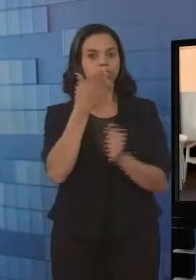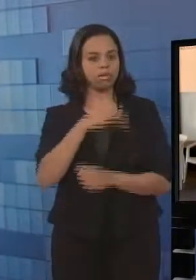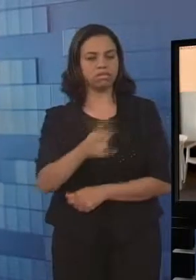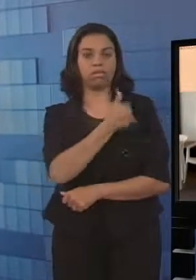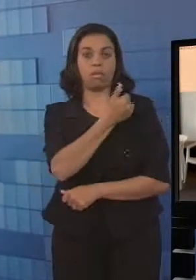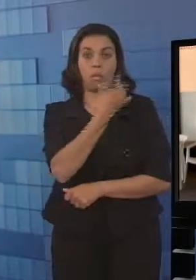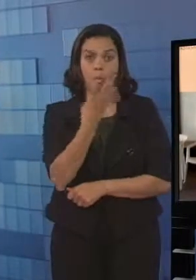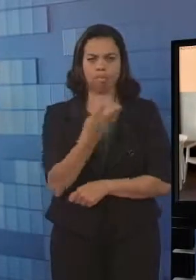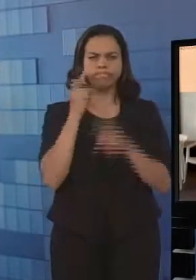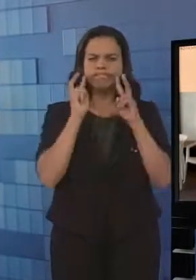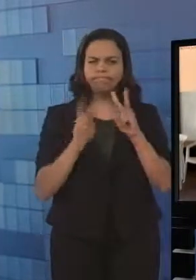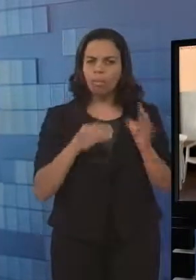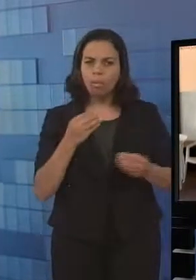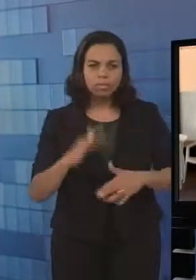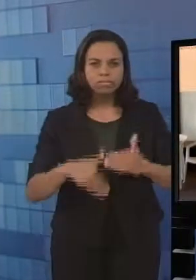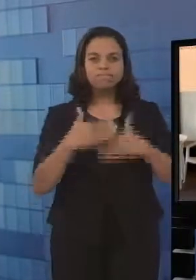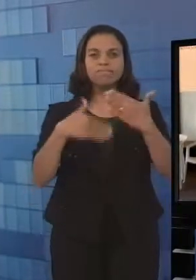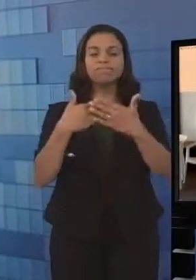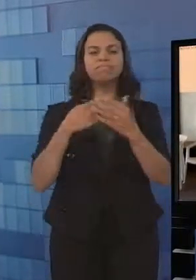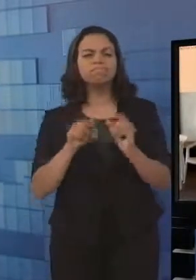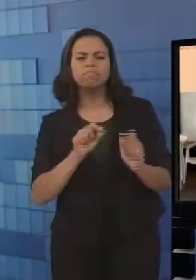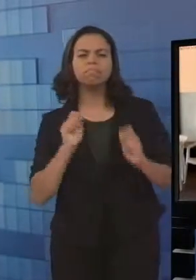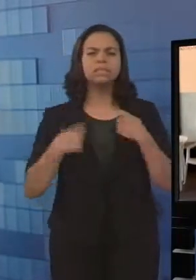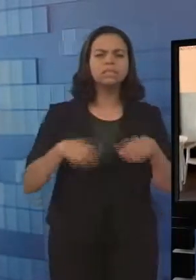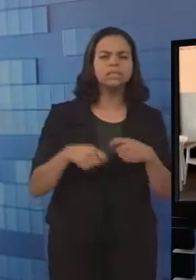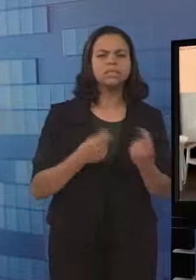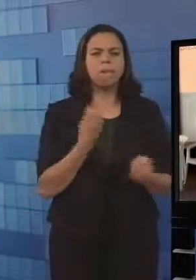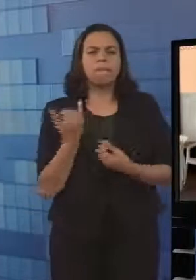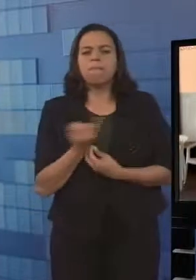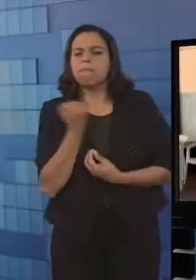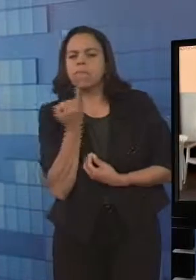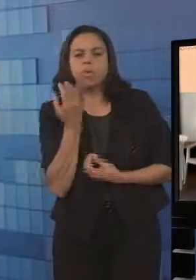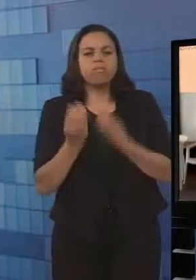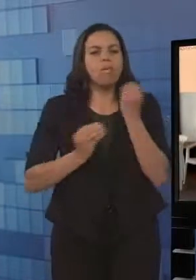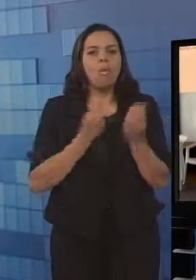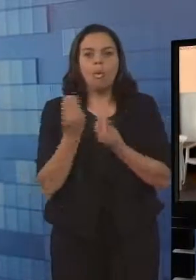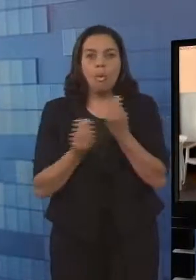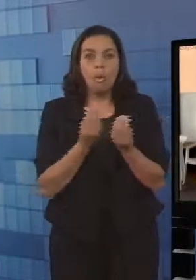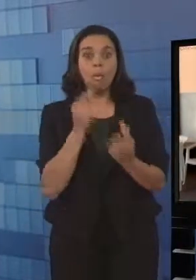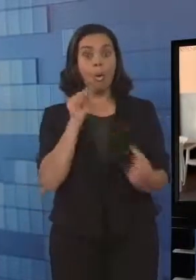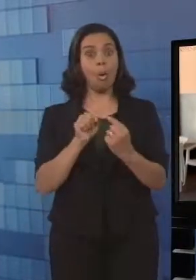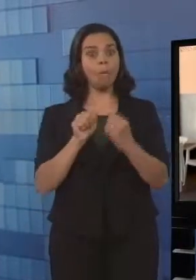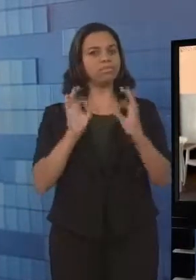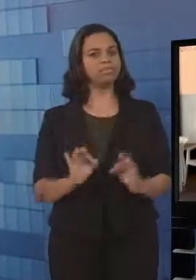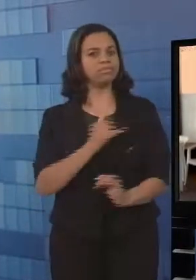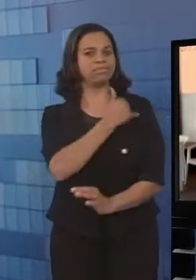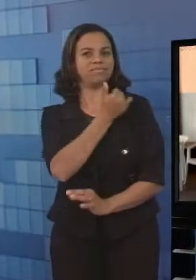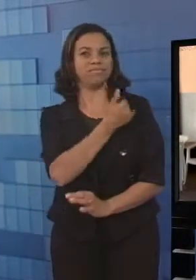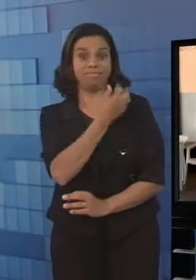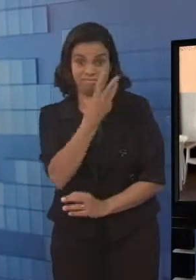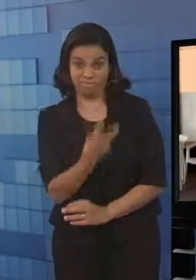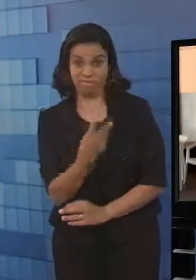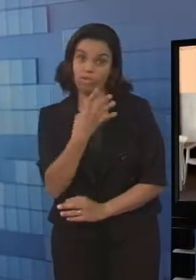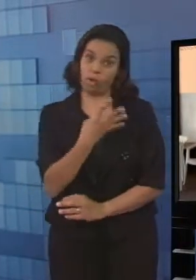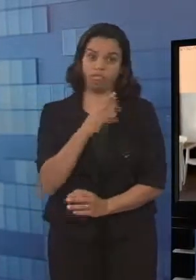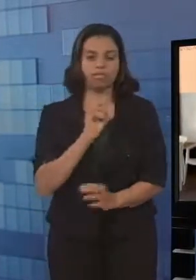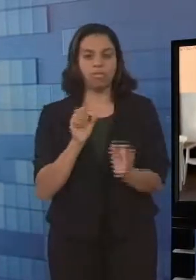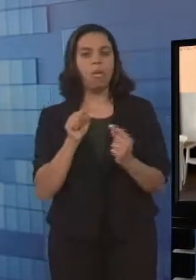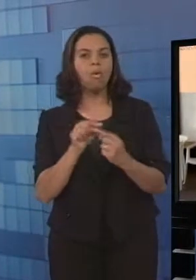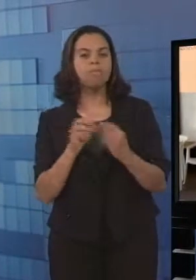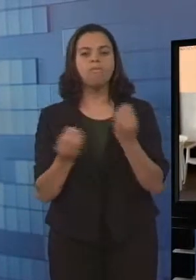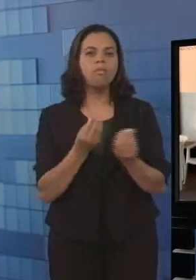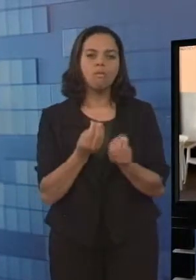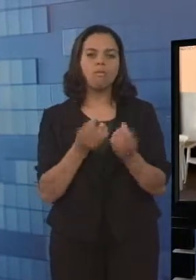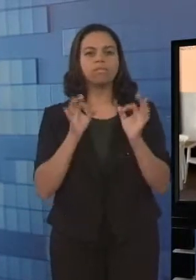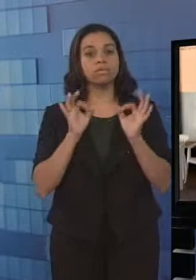envolvendo o desenvolvimento delas, o que elas necessitam, qual a prioridade naquela faixa etária, né? Agora a lei está em cima em relação